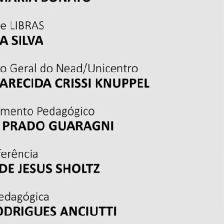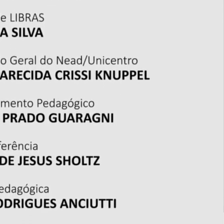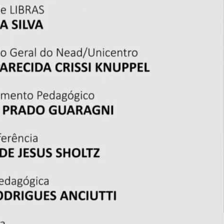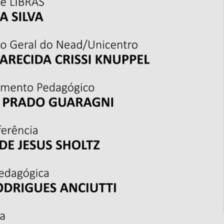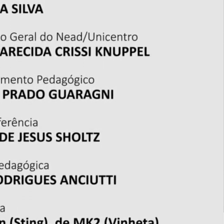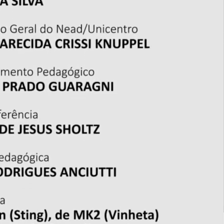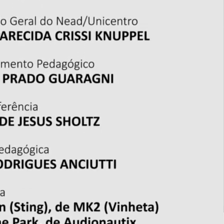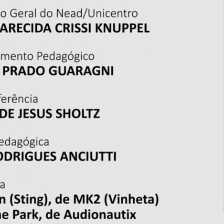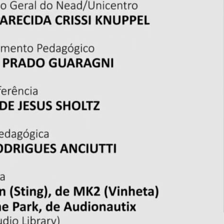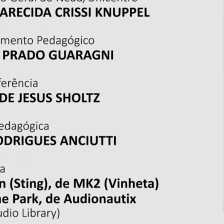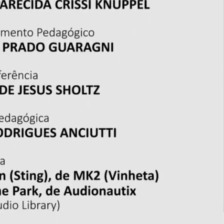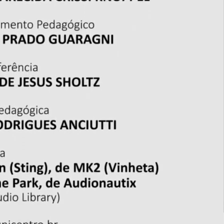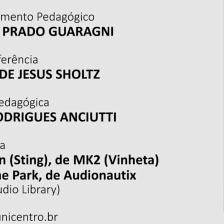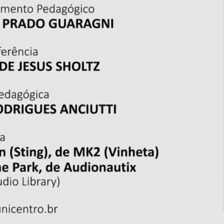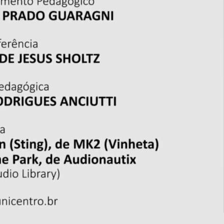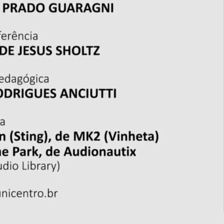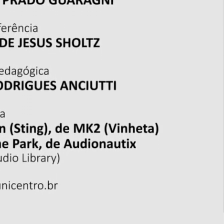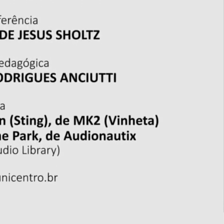Abertura